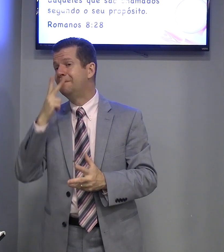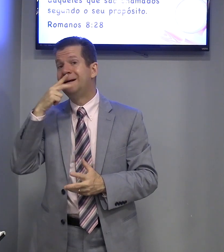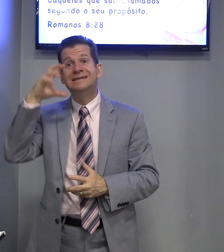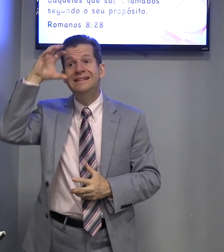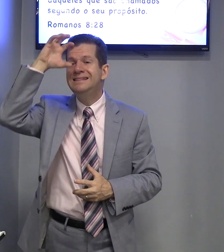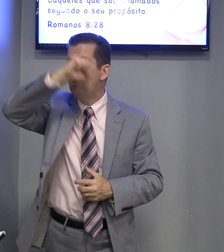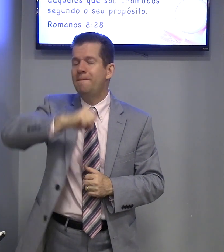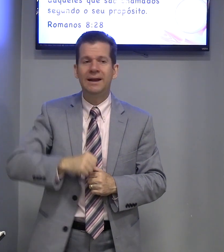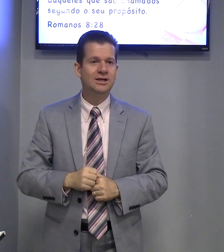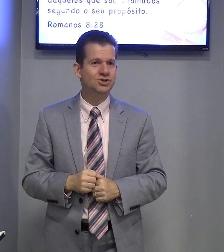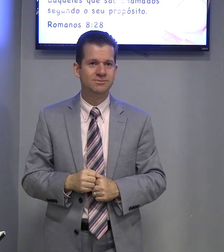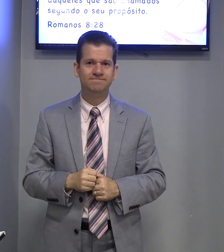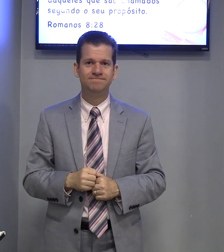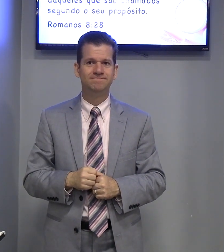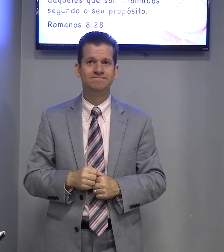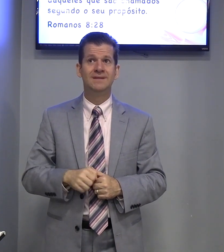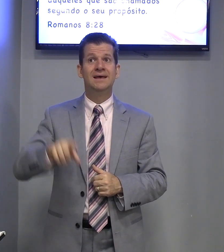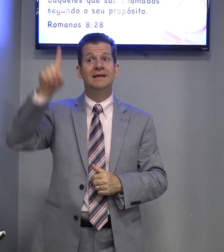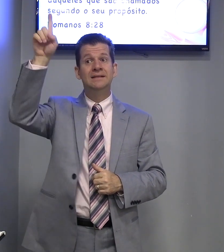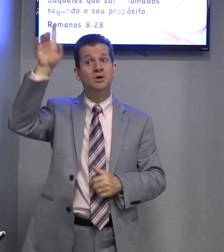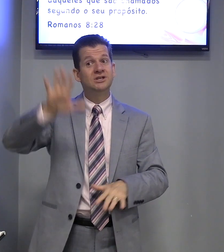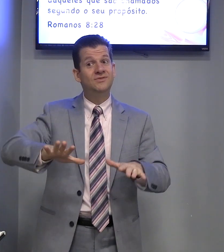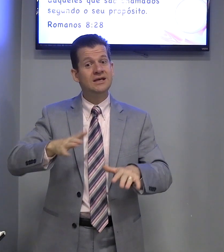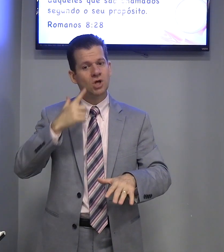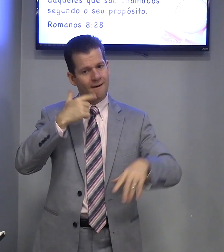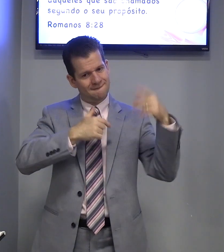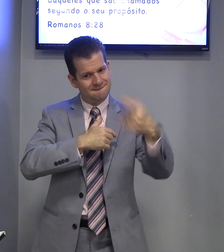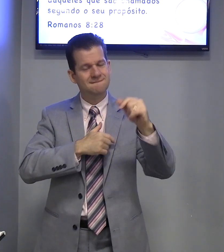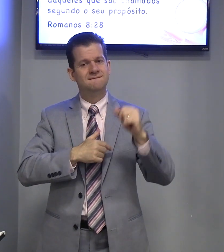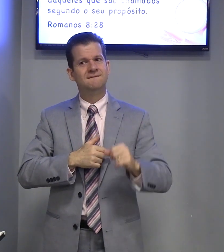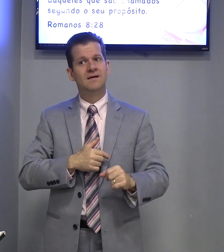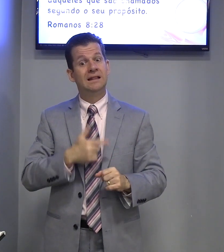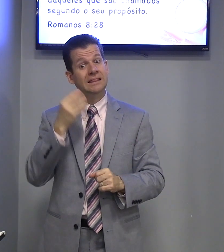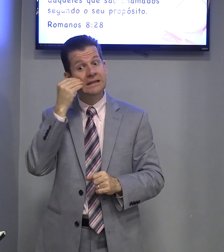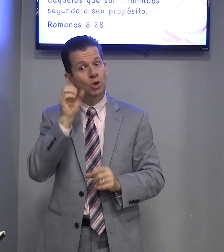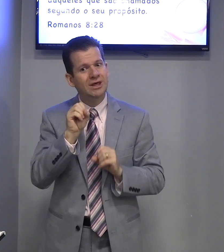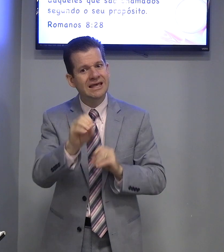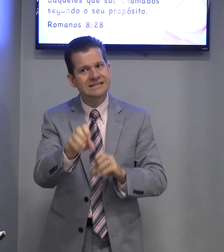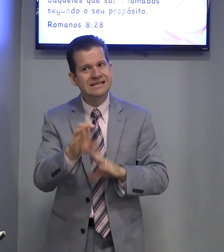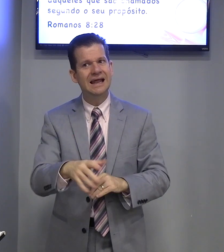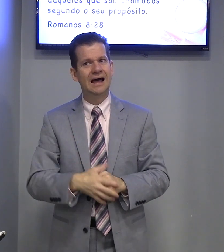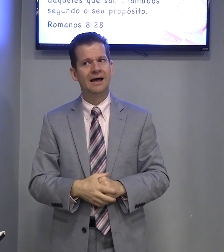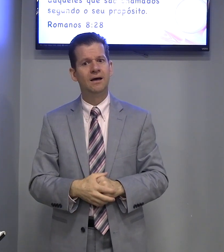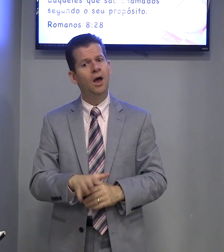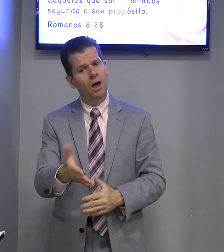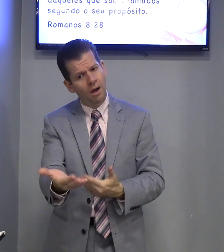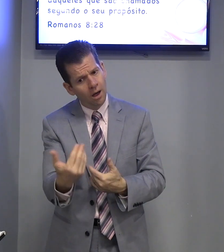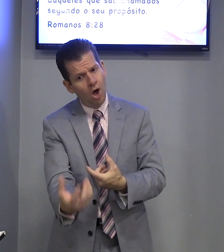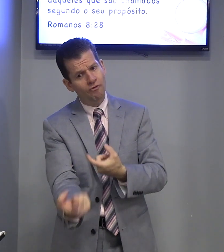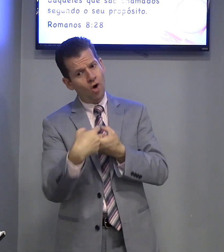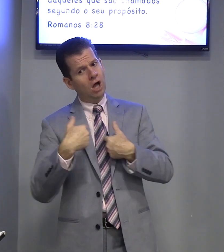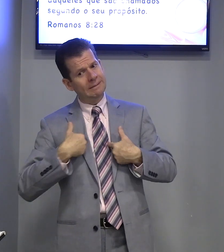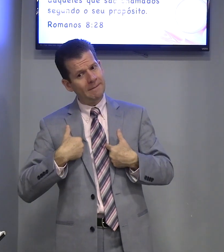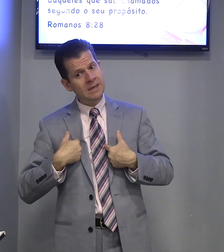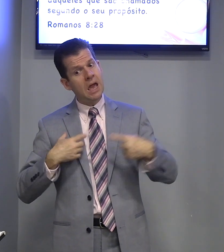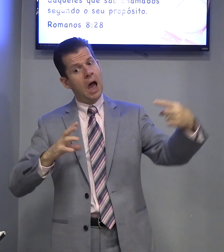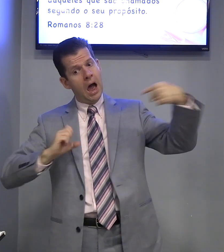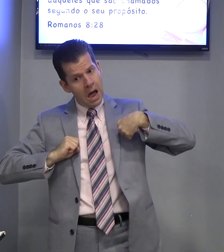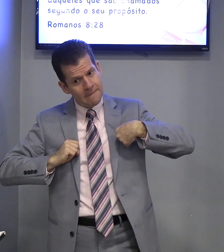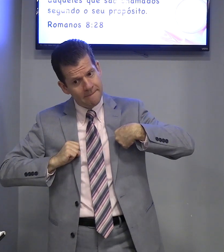mas que não aprende. Deus, às vezes, tentando ensinar. Volta para mim. Ama